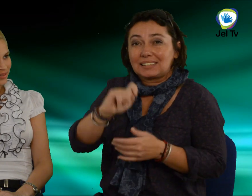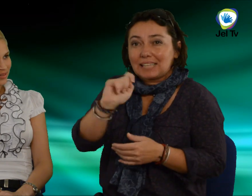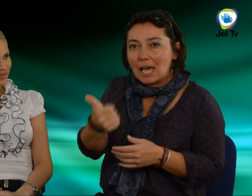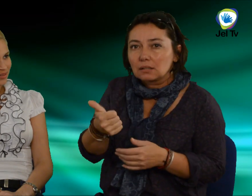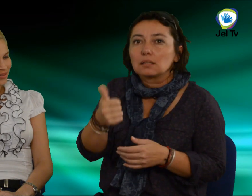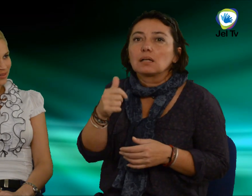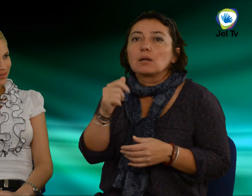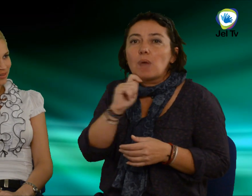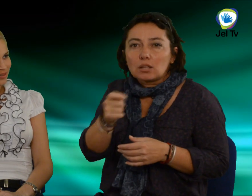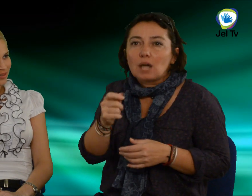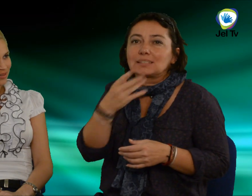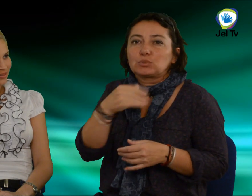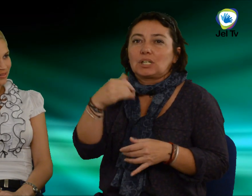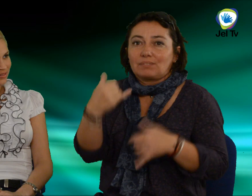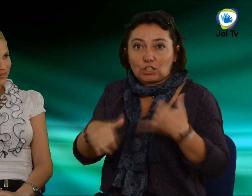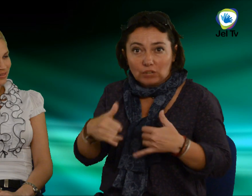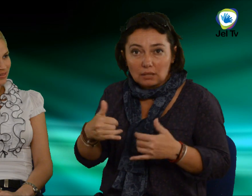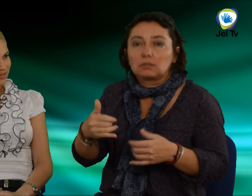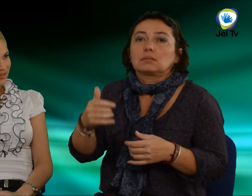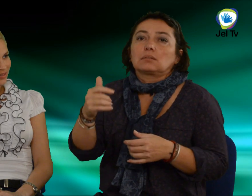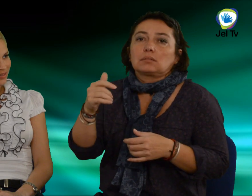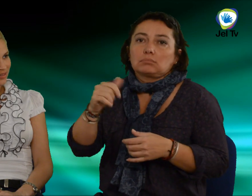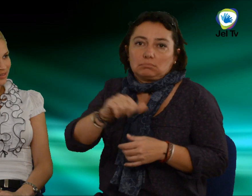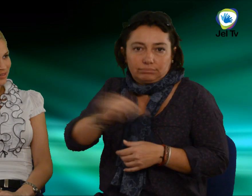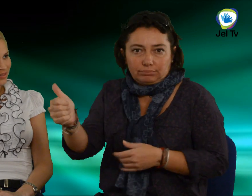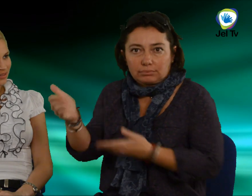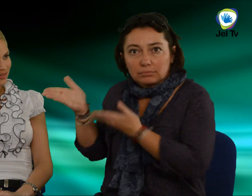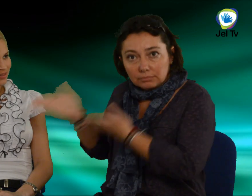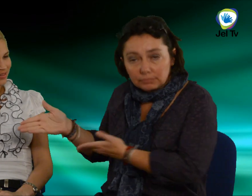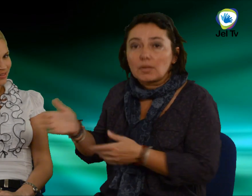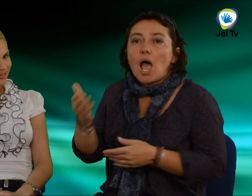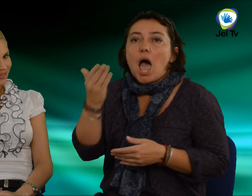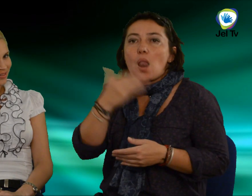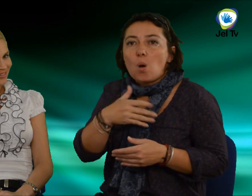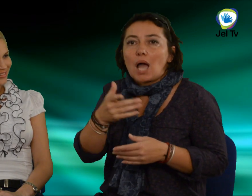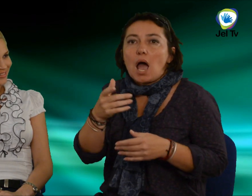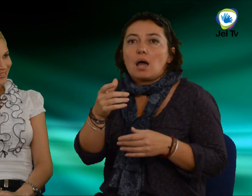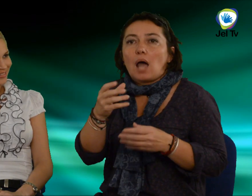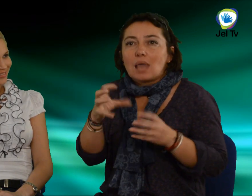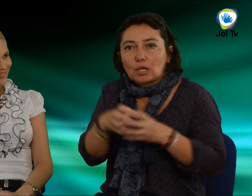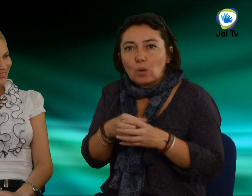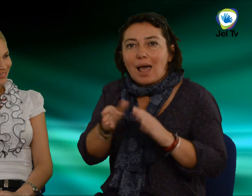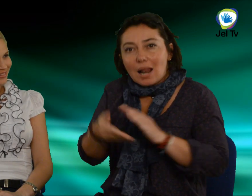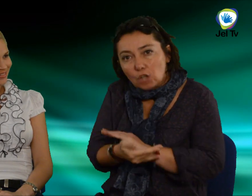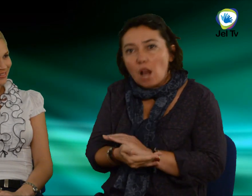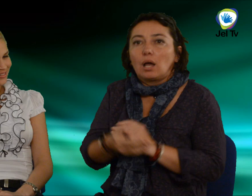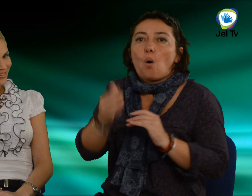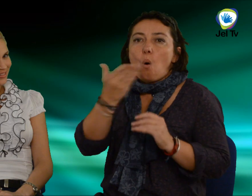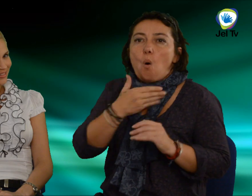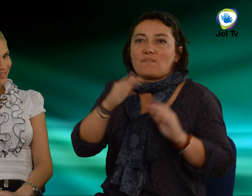2011, the Magyar Székségersenys Választáson, Csepneki Csilla, a Hallöke Egyesület által, a